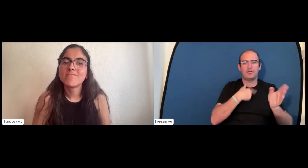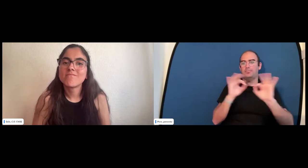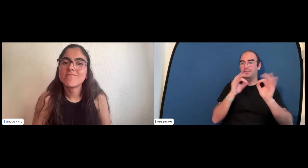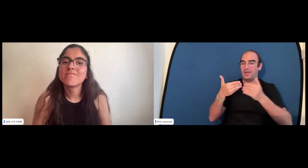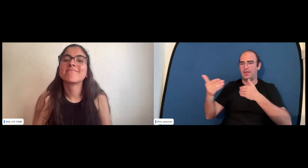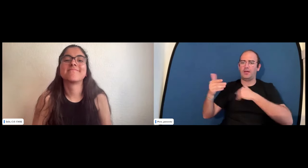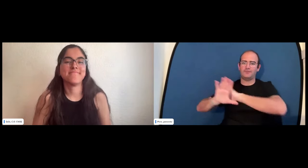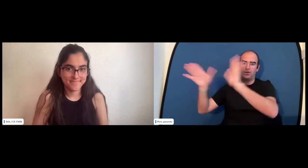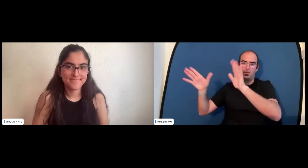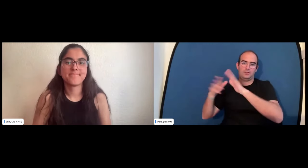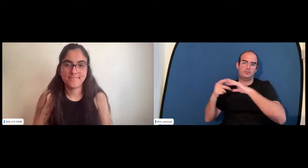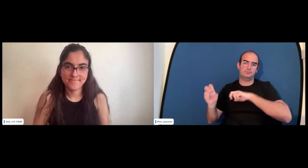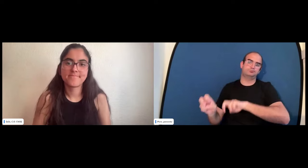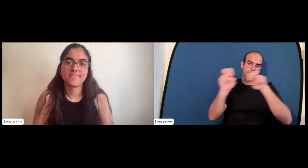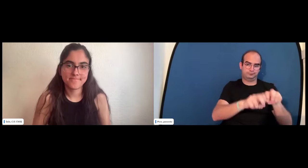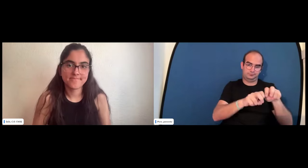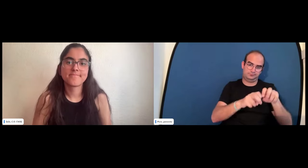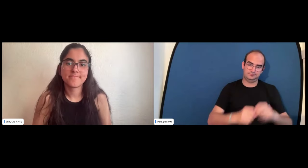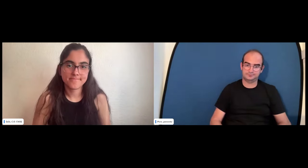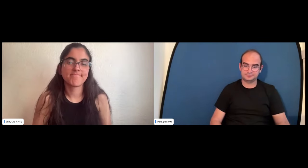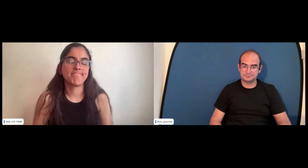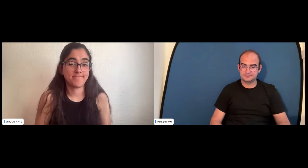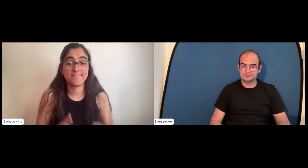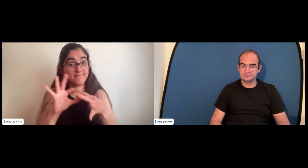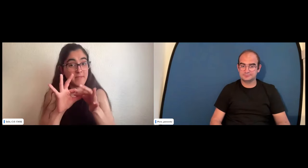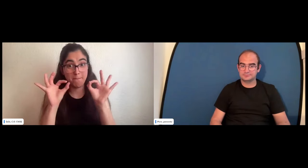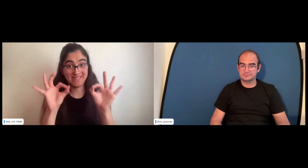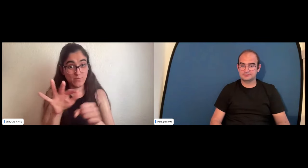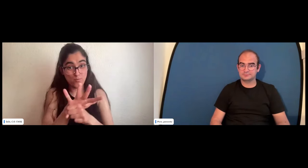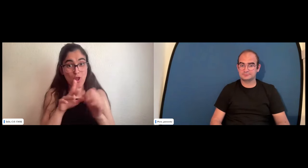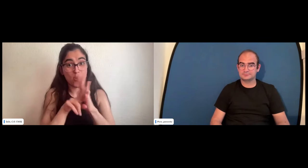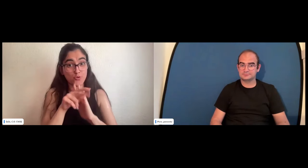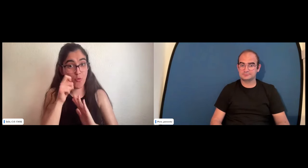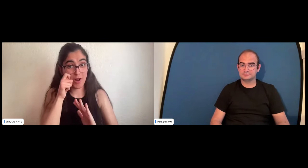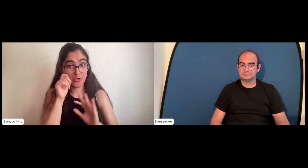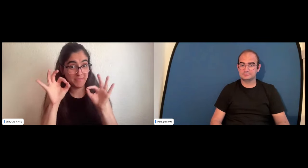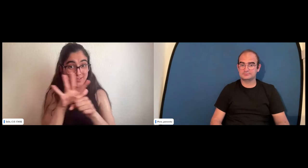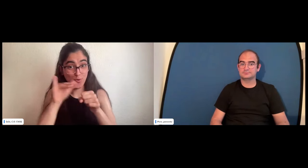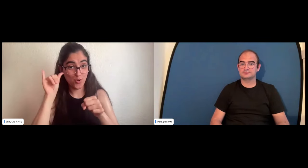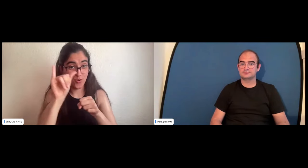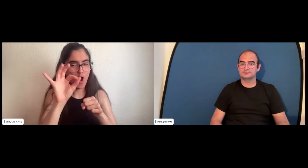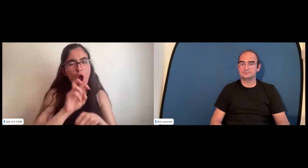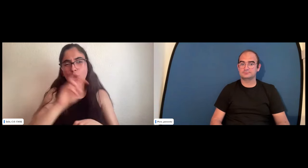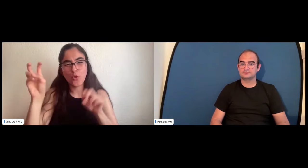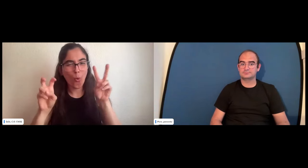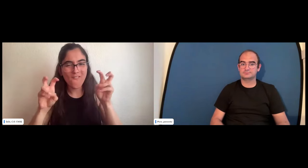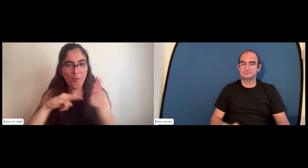hacer un cambio en mi trayectoria laboral y he cambiado